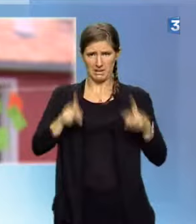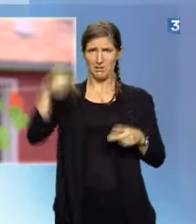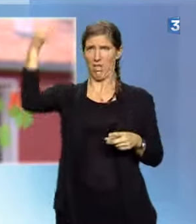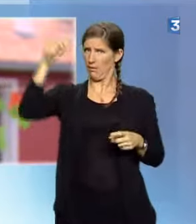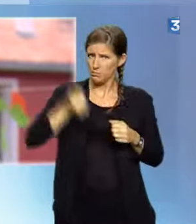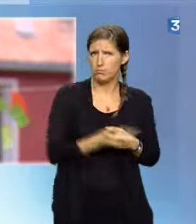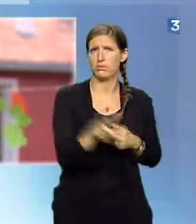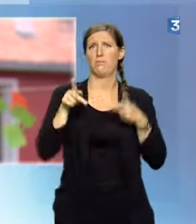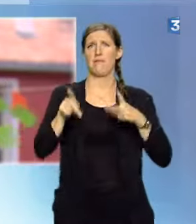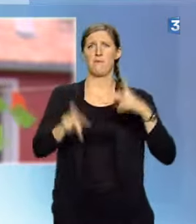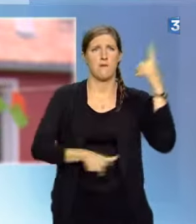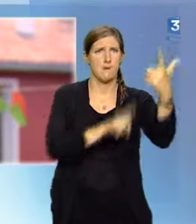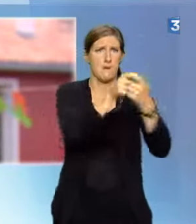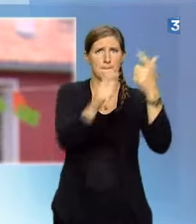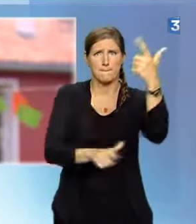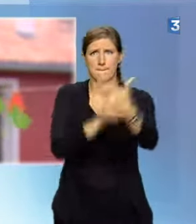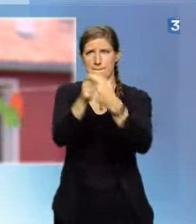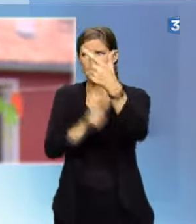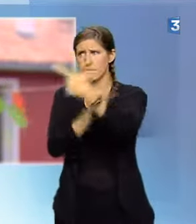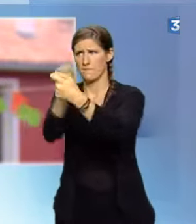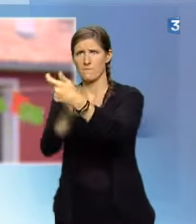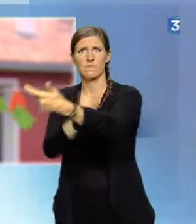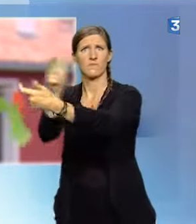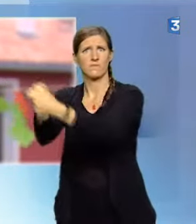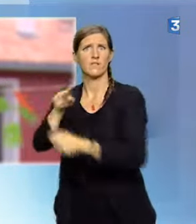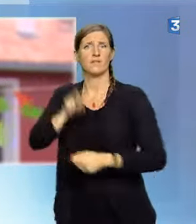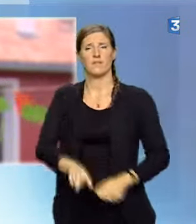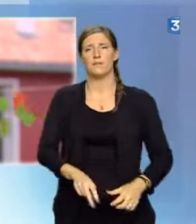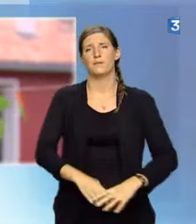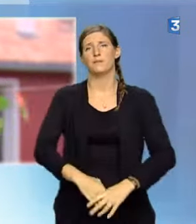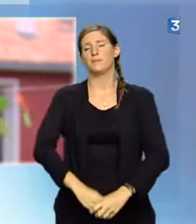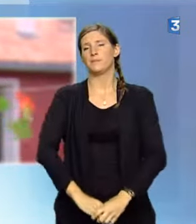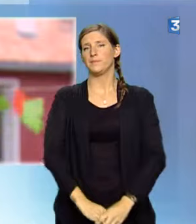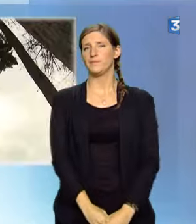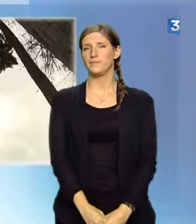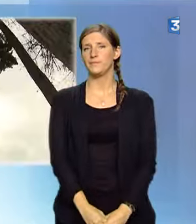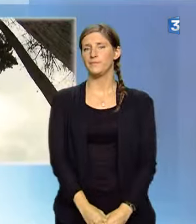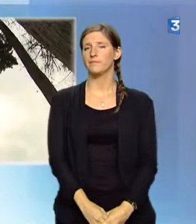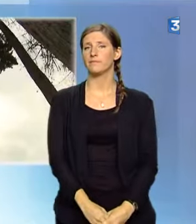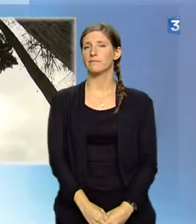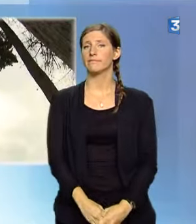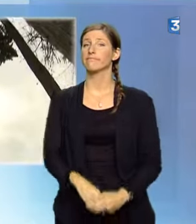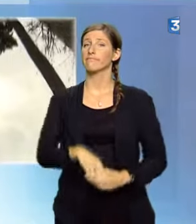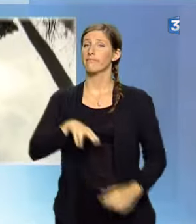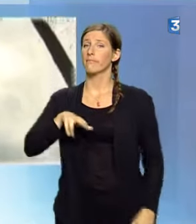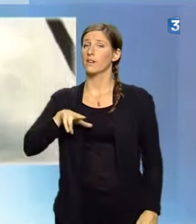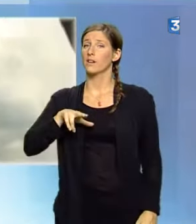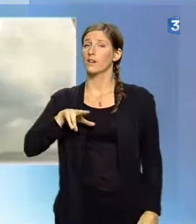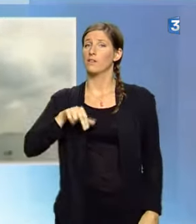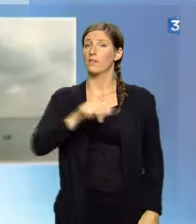dans une approche personnalisée, individualisée, du problème que rencontrent les élèves. Le centre fêtera donc